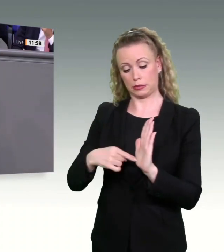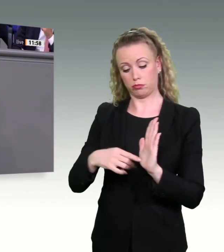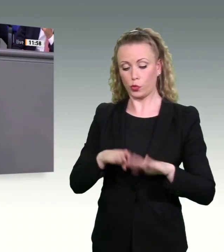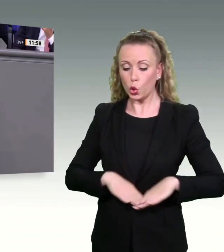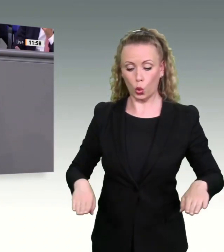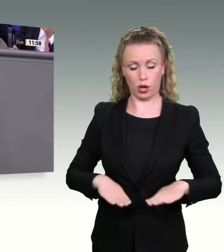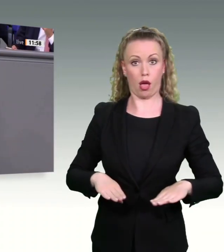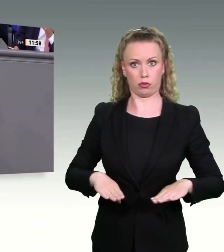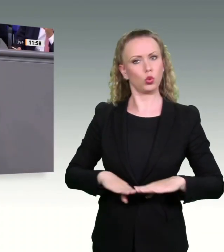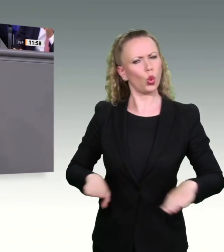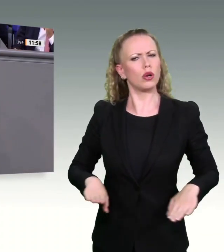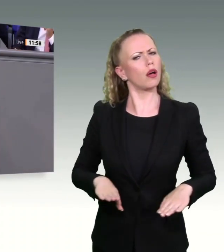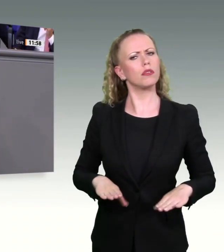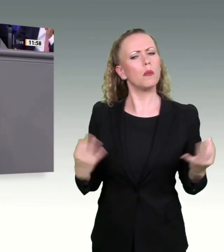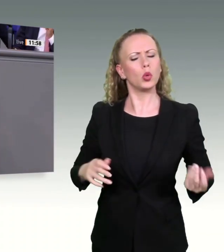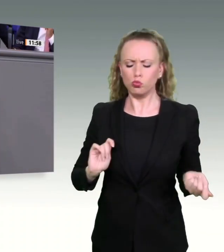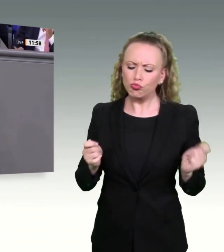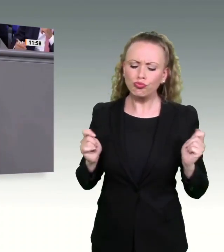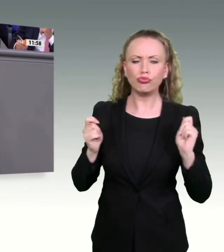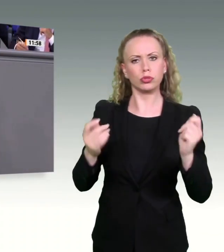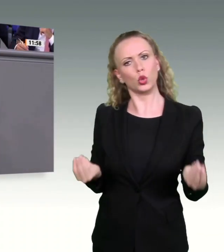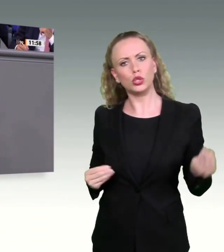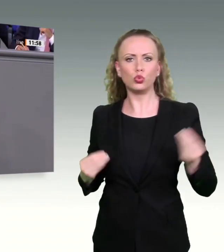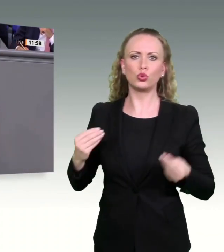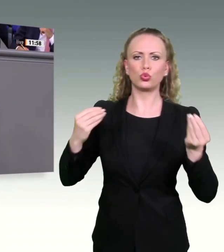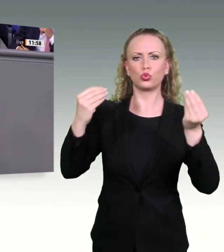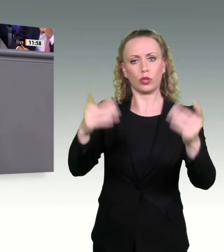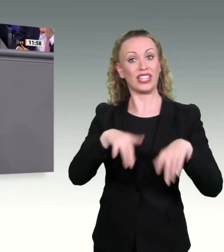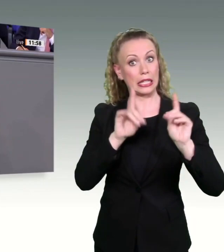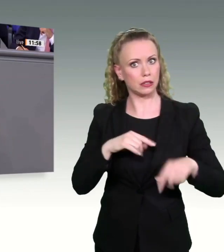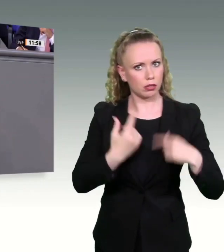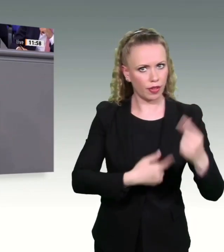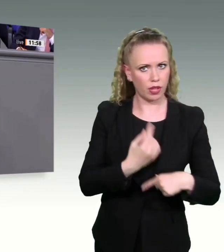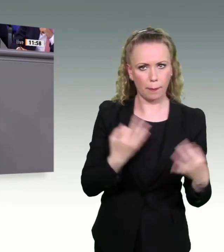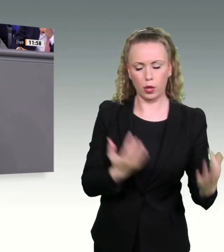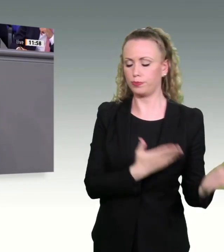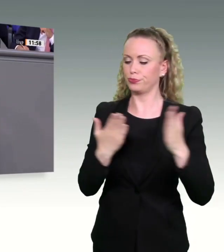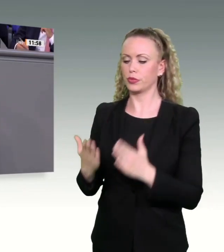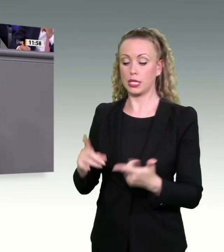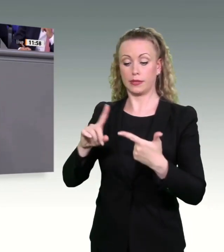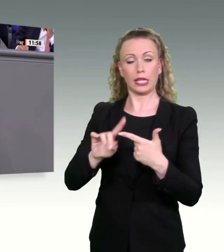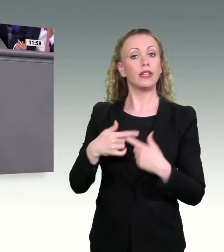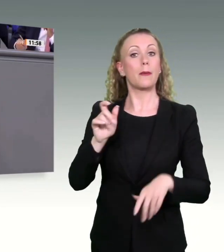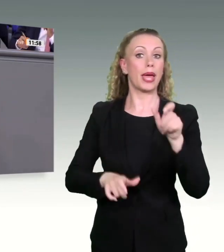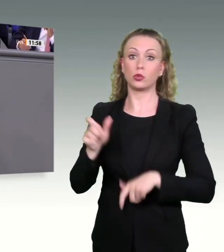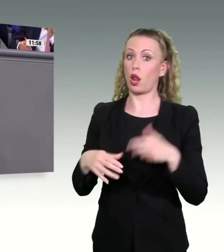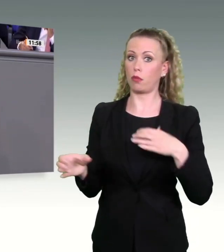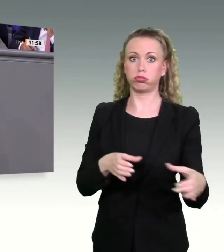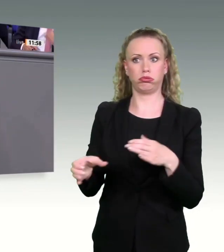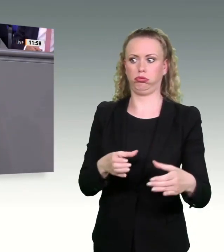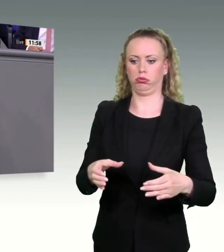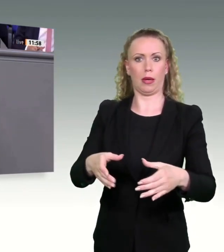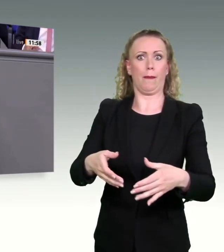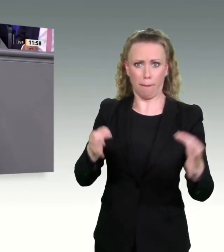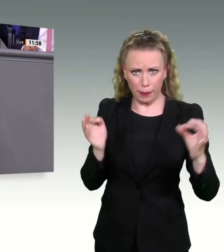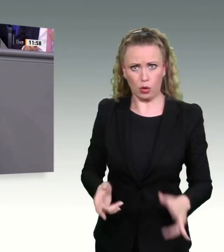weiterentwickeln. Wir brauchen digitale Verfahren. Das Zweite ist die personelle Ausstattung. Wir sehen, dass es in der Exekutive an Personal mangelt. Und